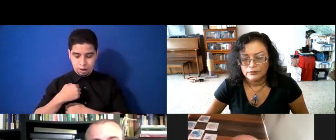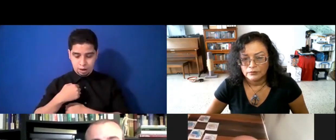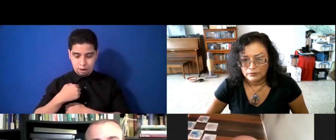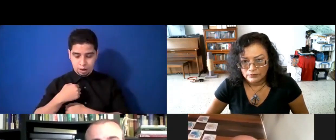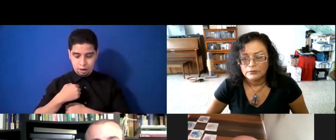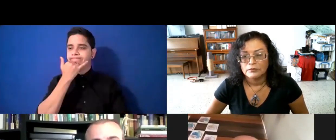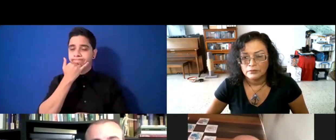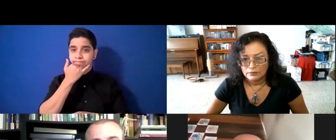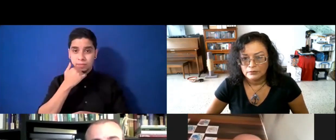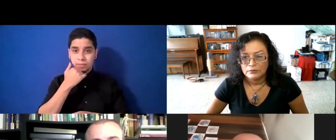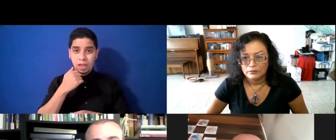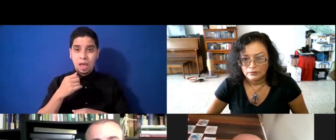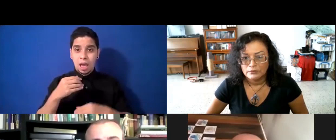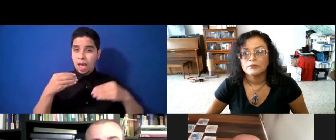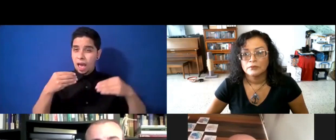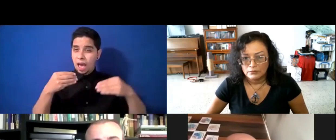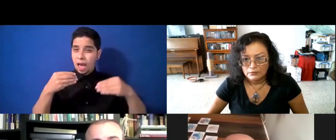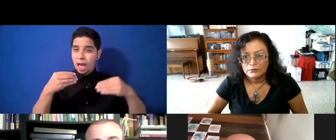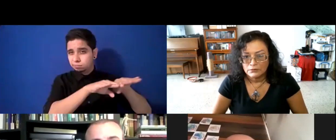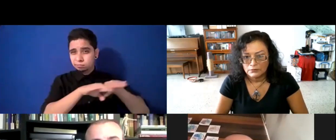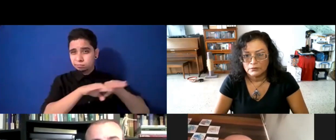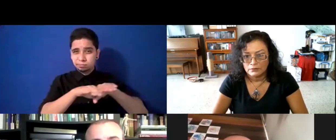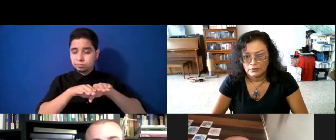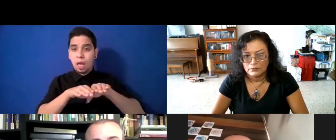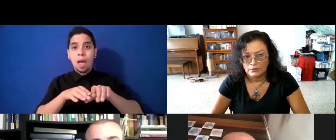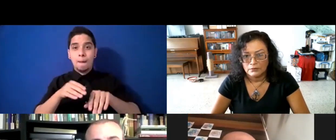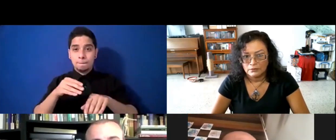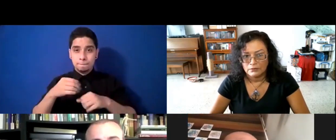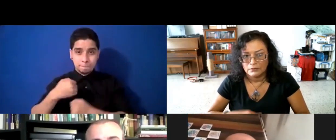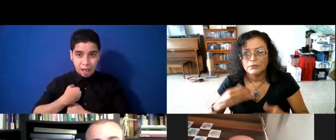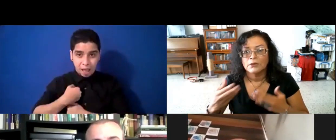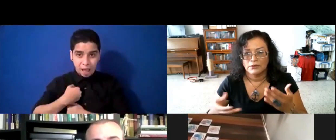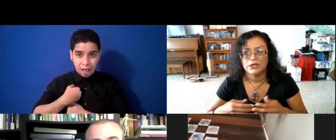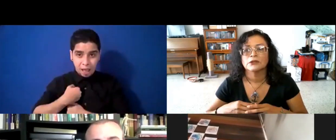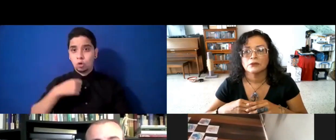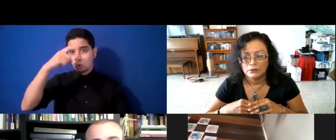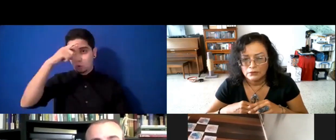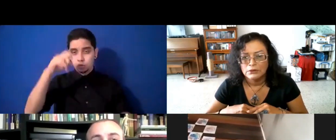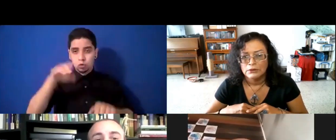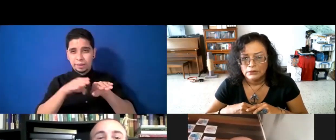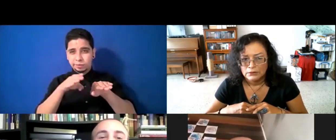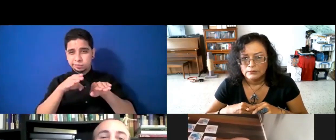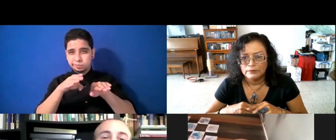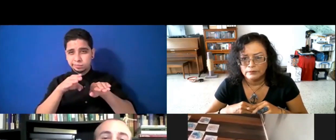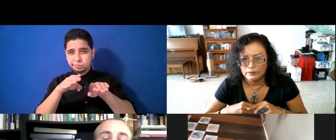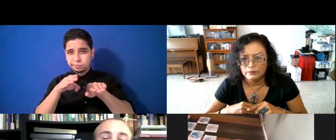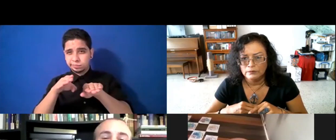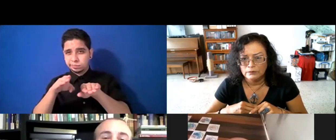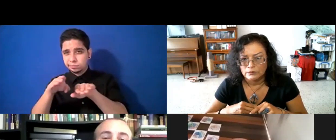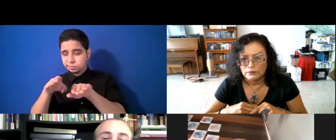mes de mayo y mes de junio estuvimos abiertos, pero solo en despacho. Luego de eso pues abrimos con 25